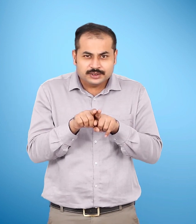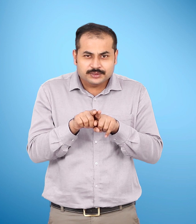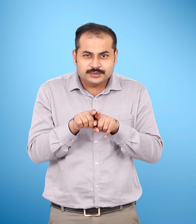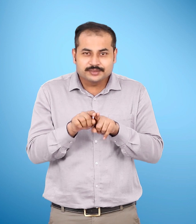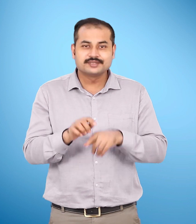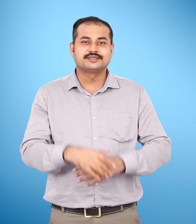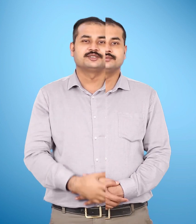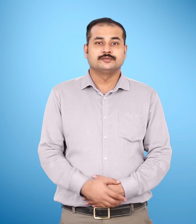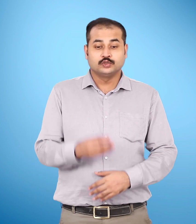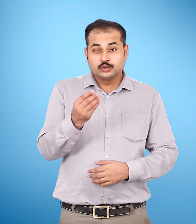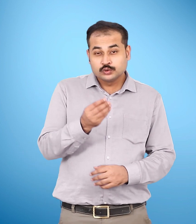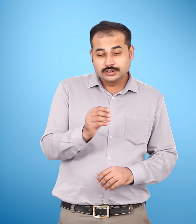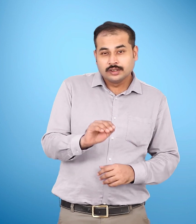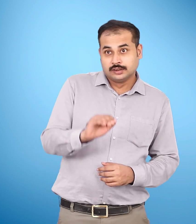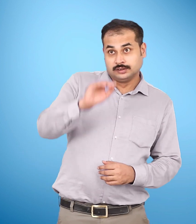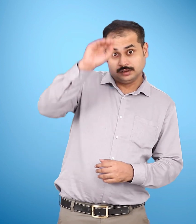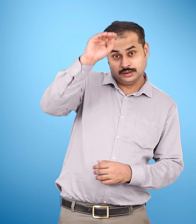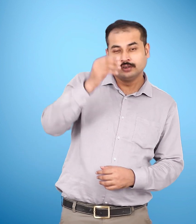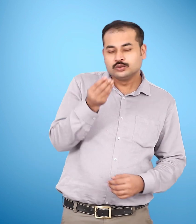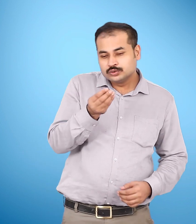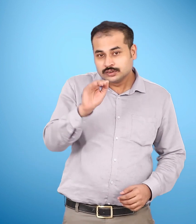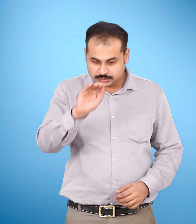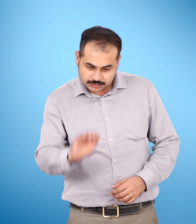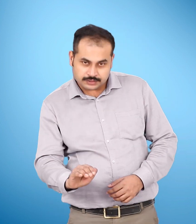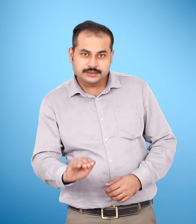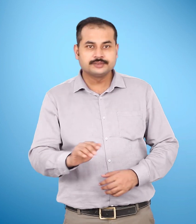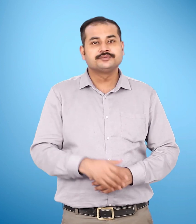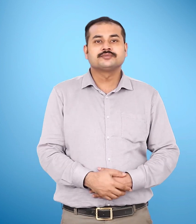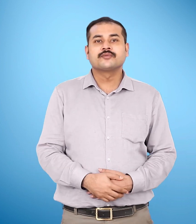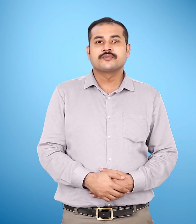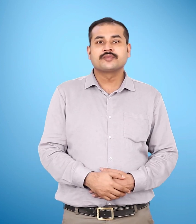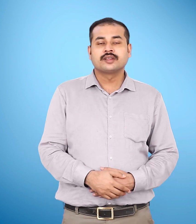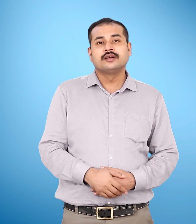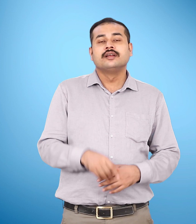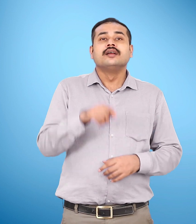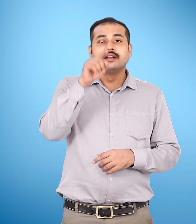कुछ उँचा, कुछ नीचा क